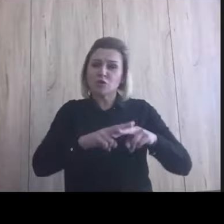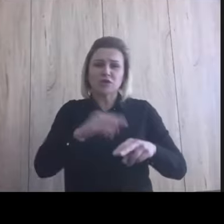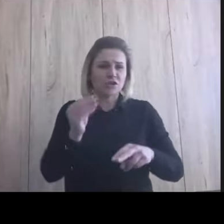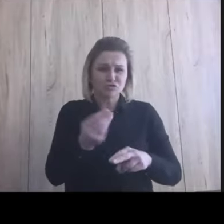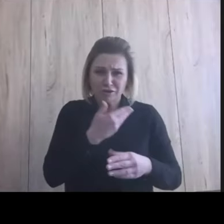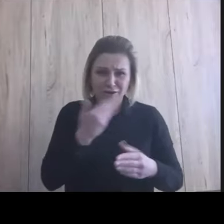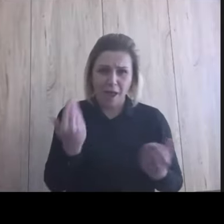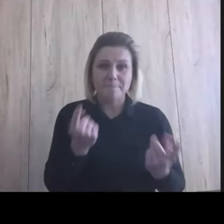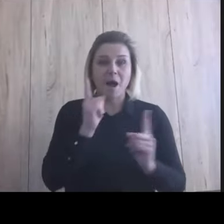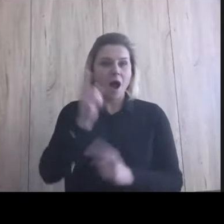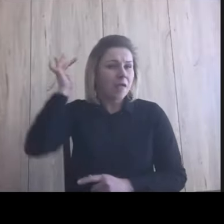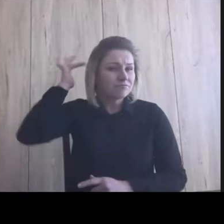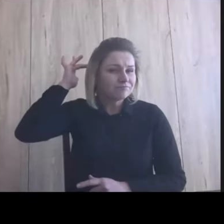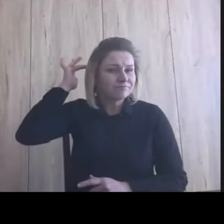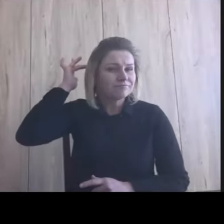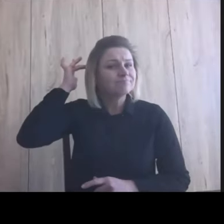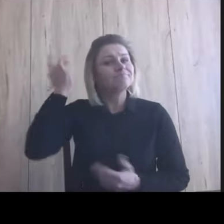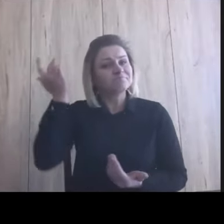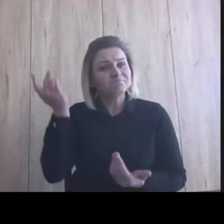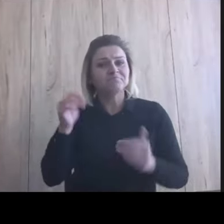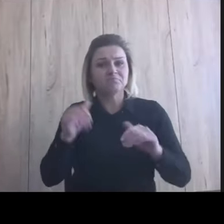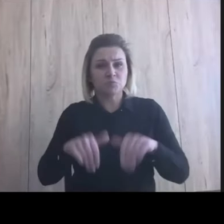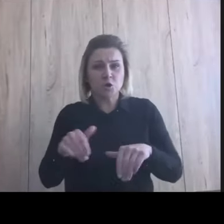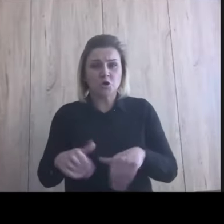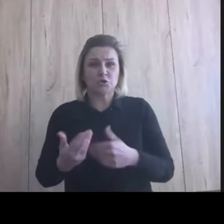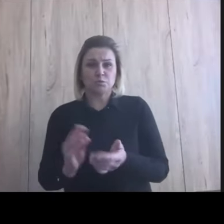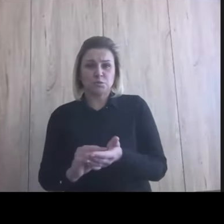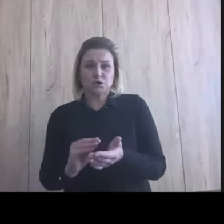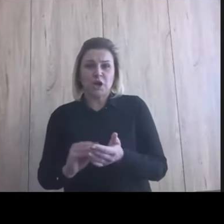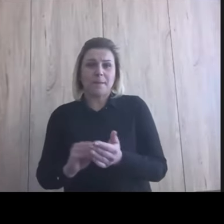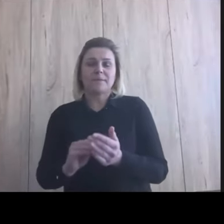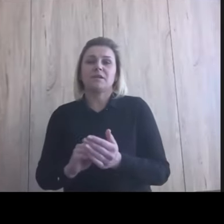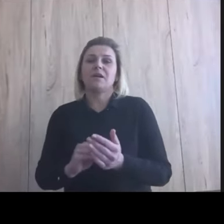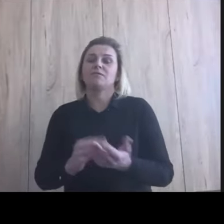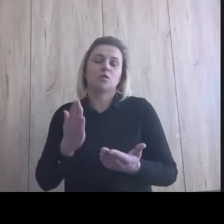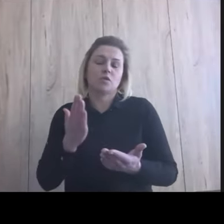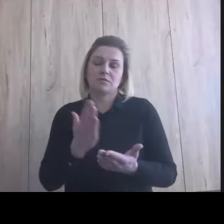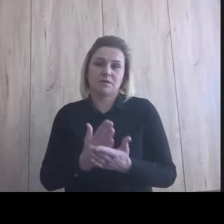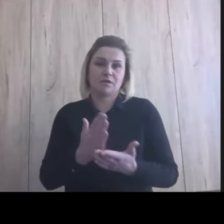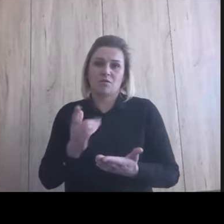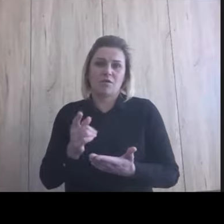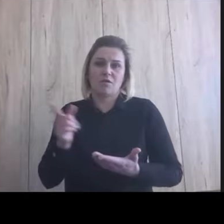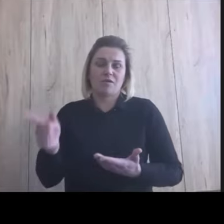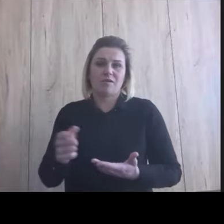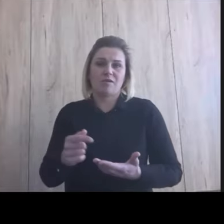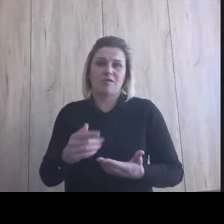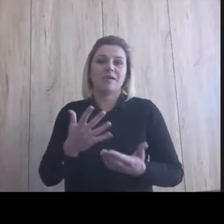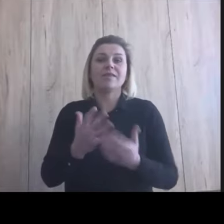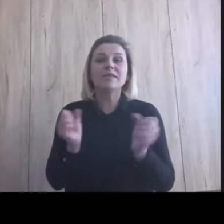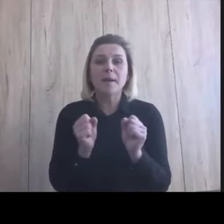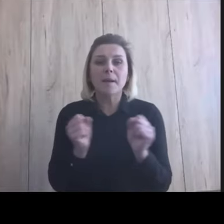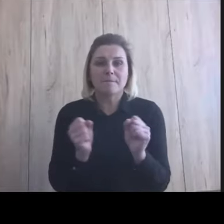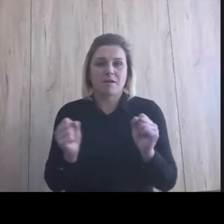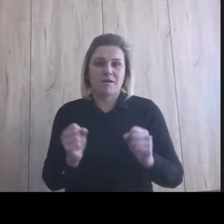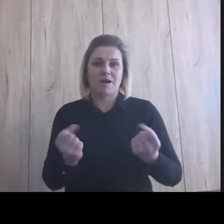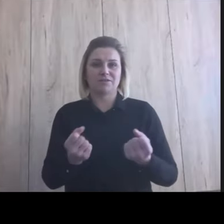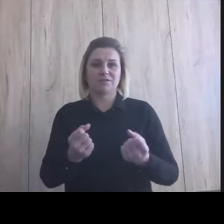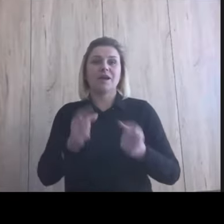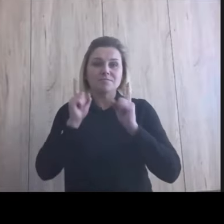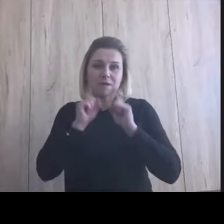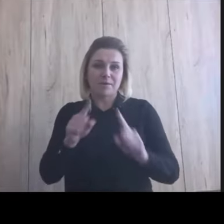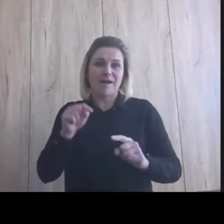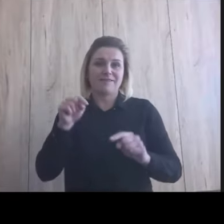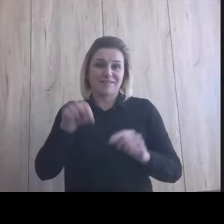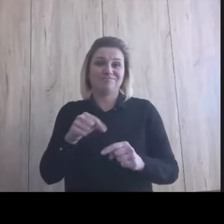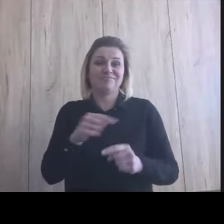widzicie, że to mogłoby być potrzebne, no to, to tylko i wyłącznie. Nie bać się, jesteśmy naprawdę tak kreatywnym